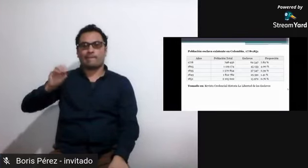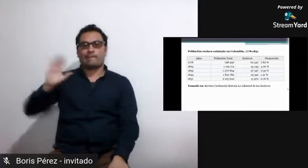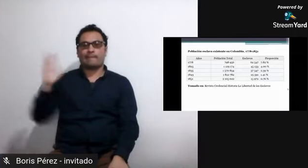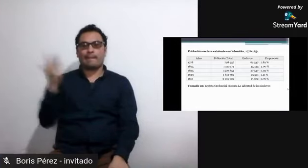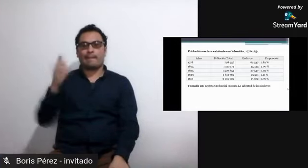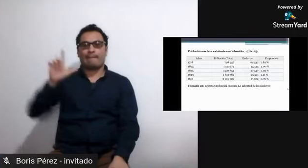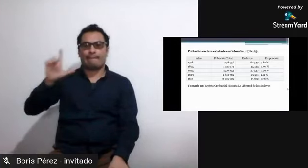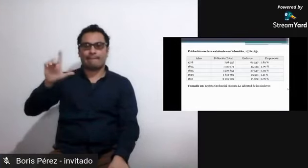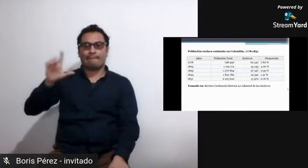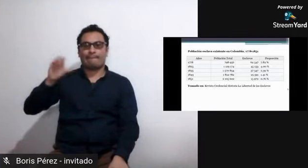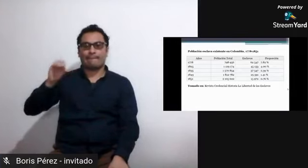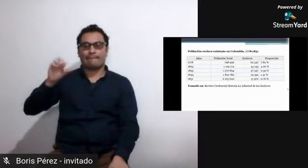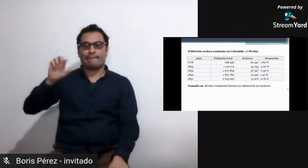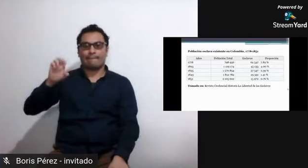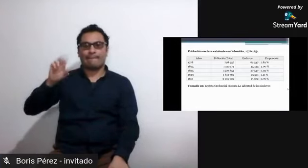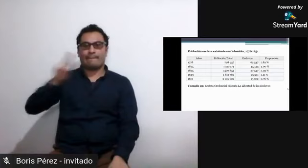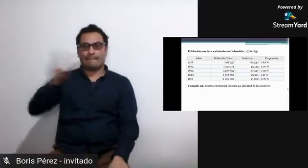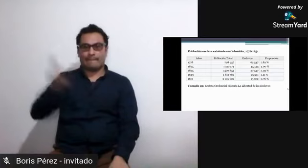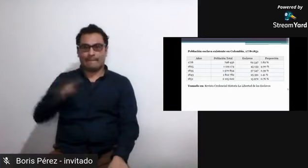ver en la siguiente presentación.